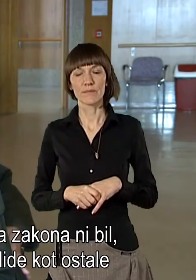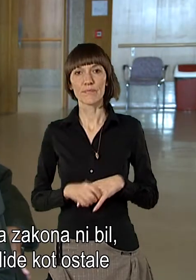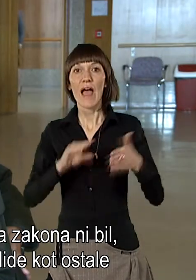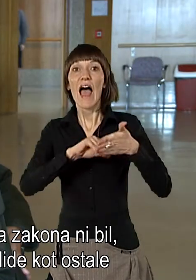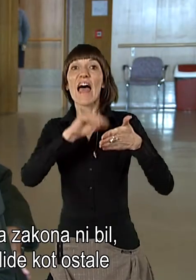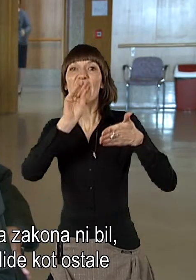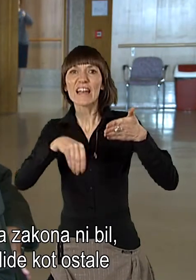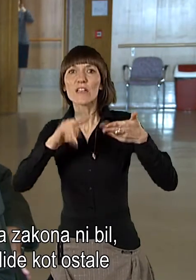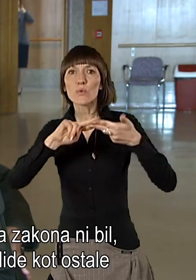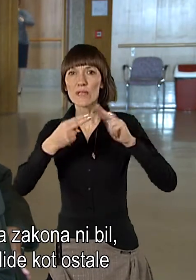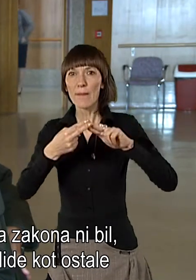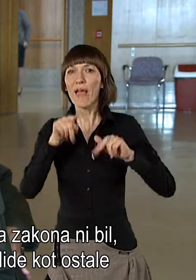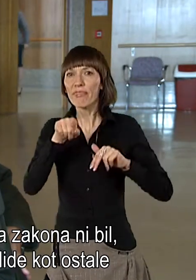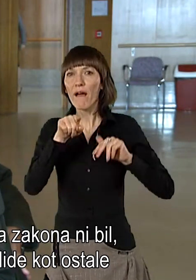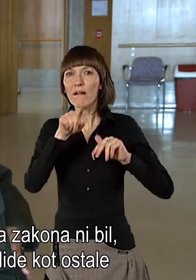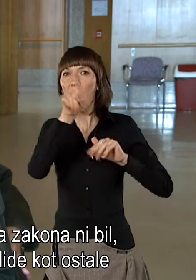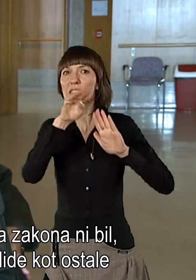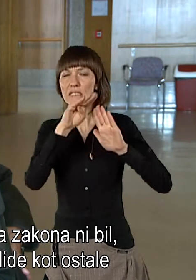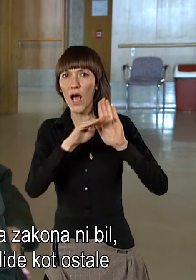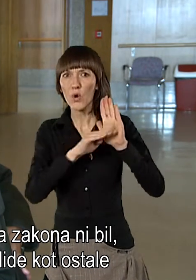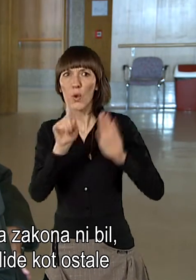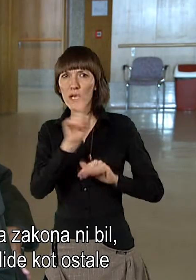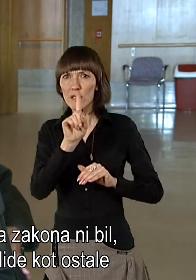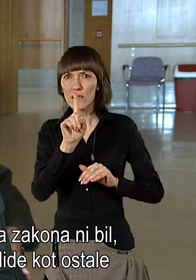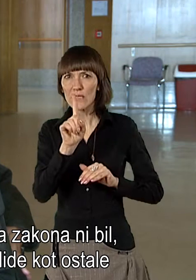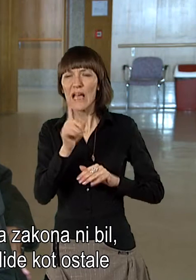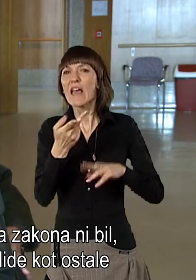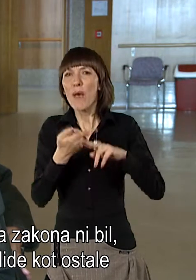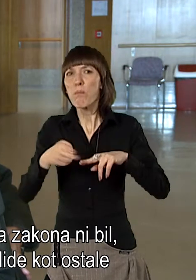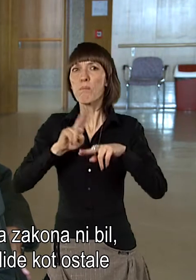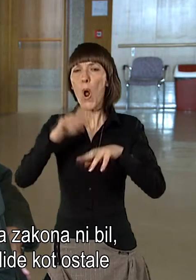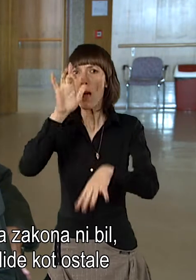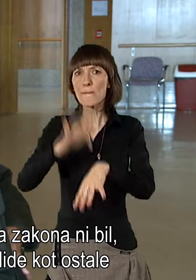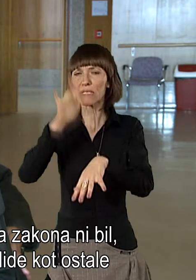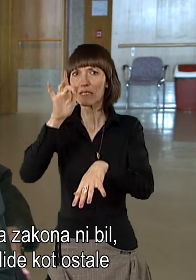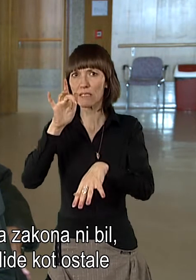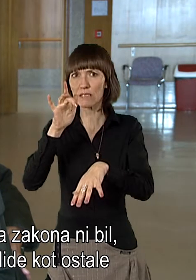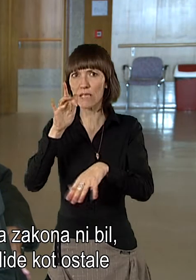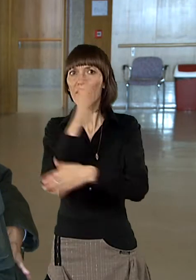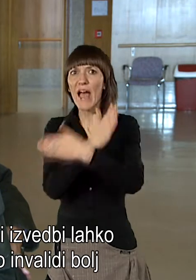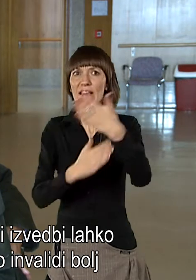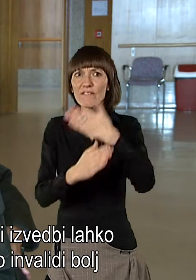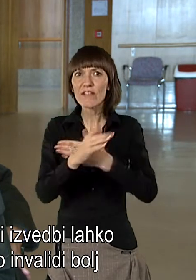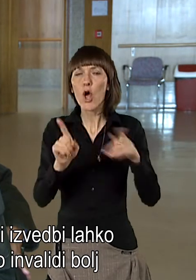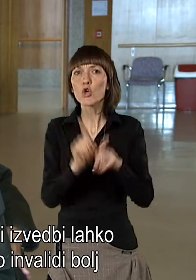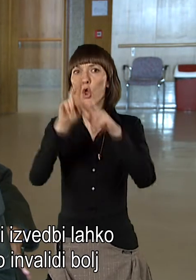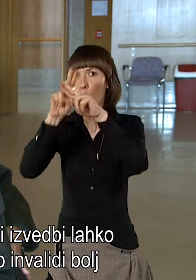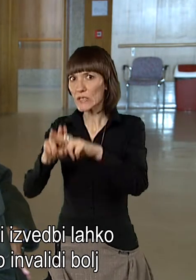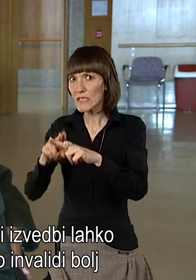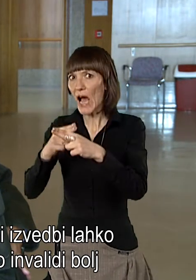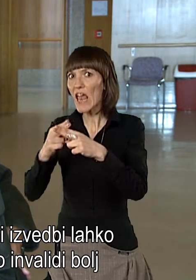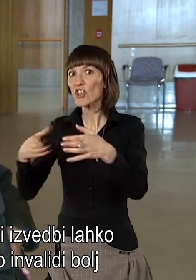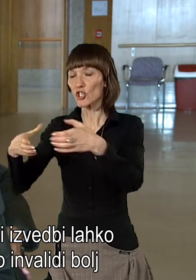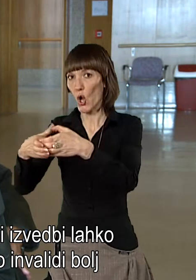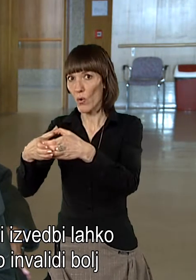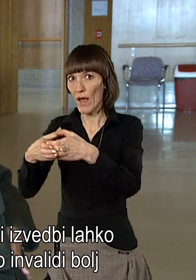Deklarativni namen tega zakona ni bil, da bi bolj prizadev invalide kot ostale državljane, v